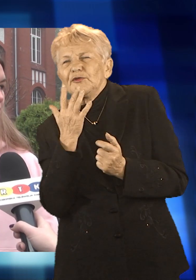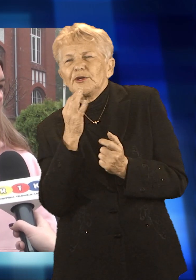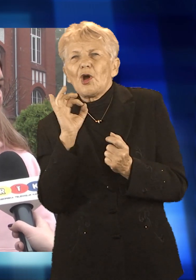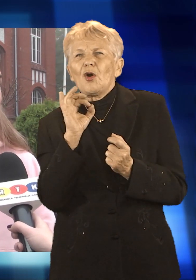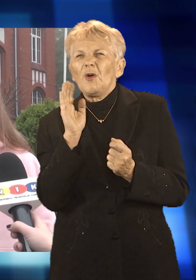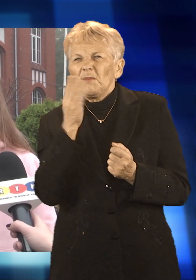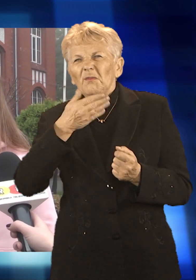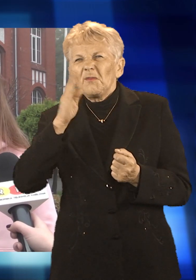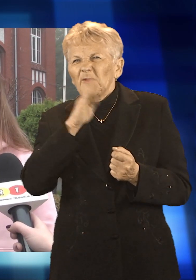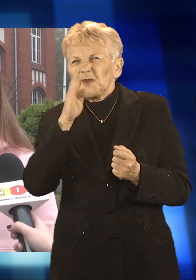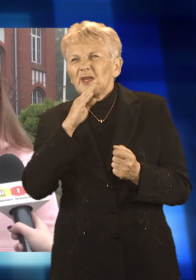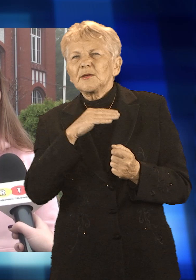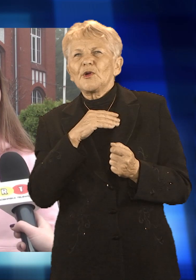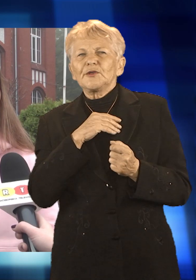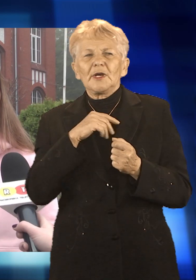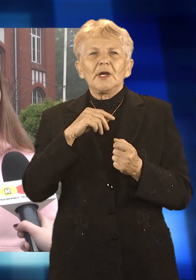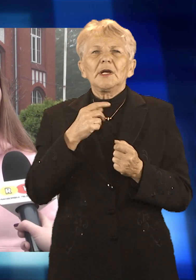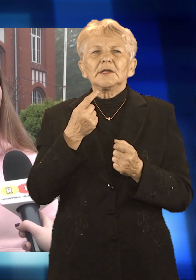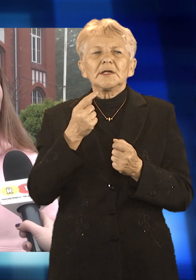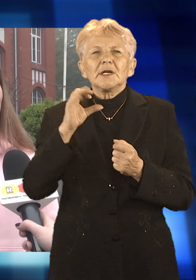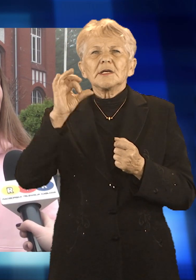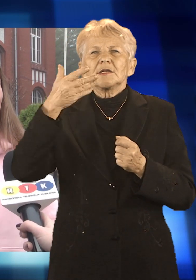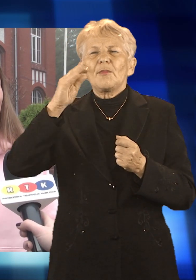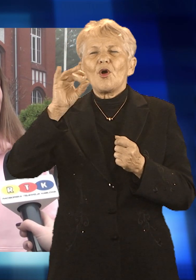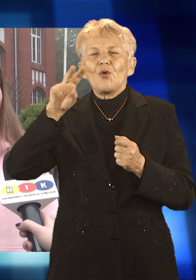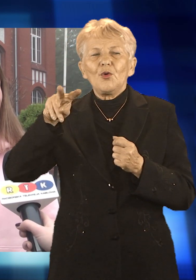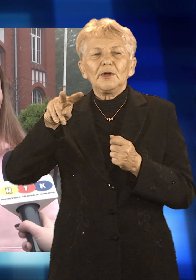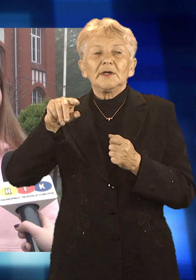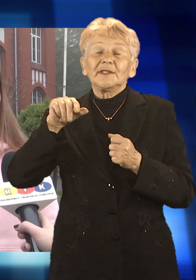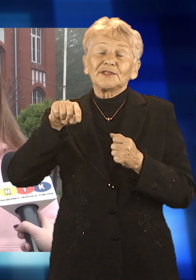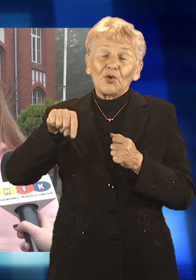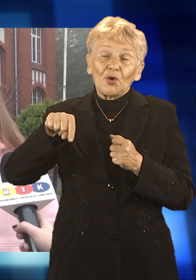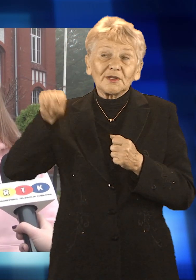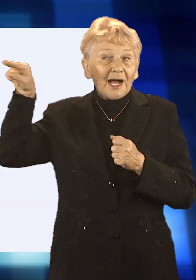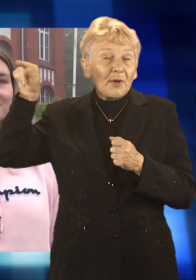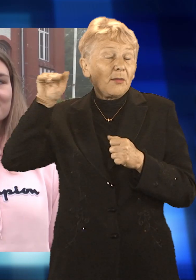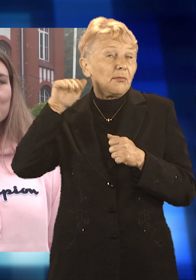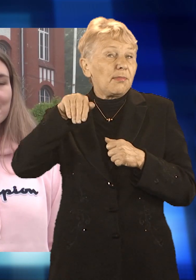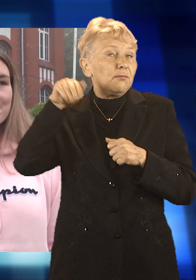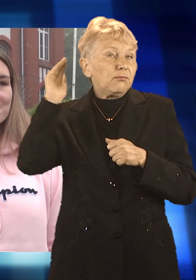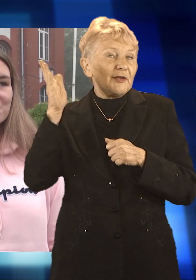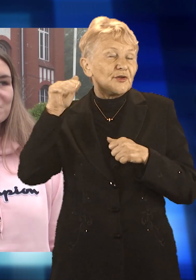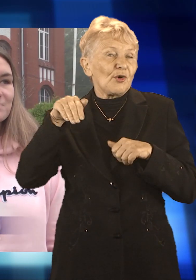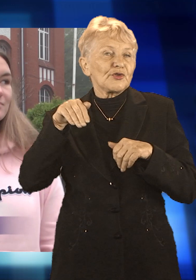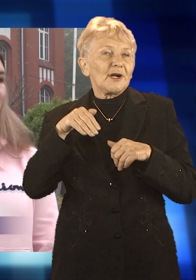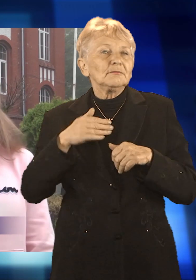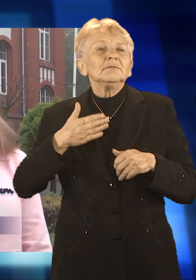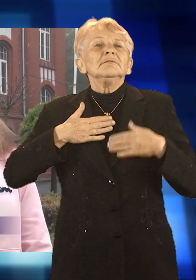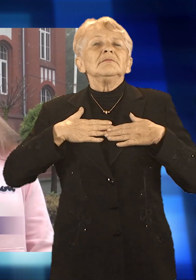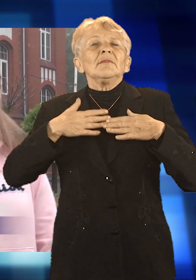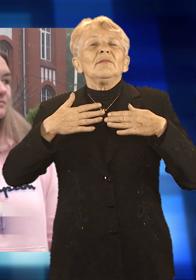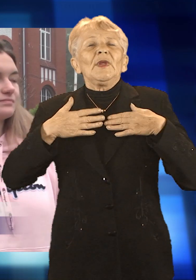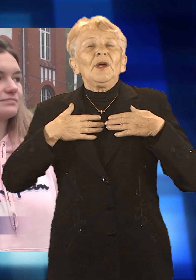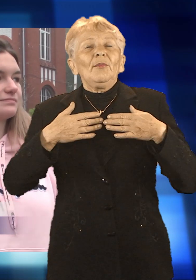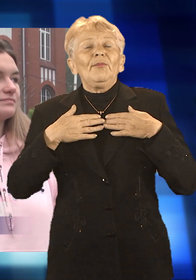Będzie takie miejsce, gdzie można sobie usiąść ze znajomymi, porozmawiać i przy okazji poddychać świeżym powietrzem. Będzie o wiele lepsze